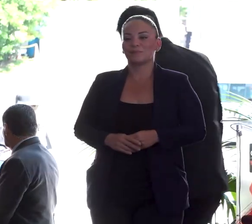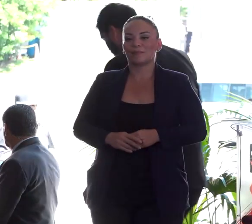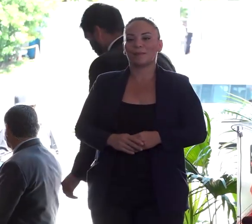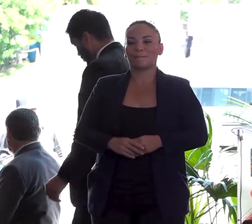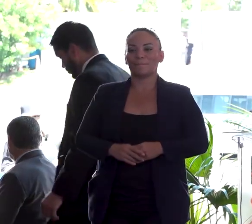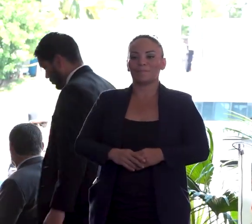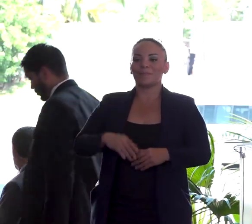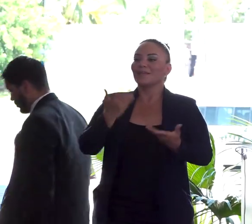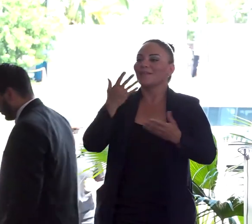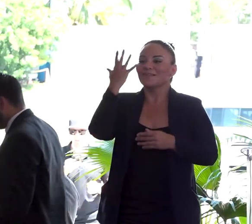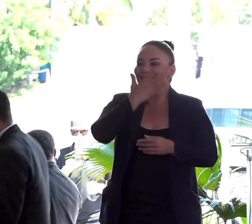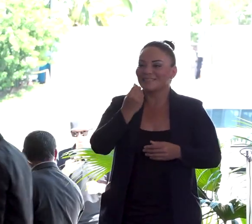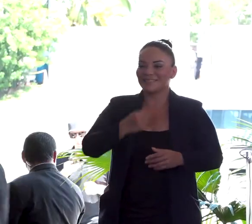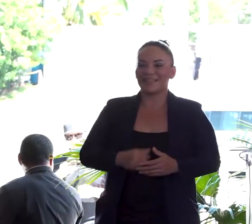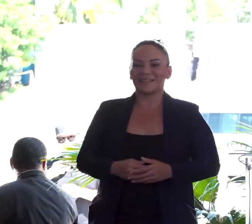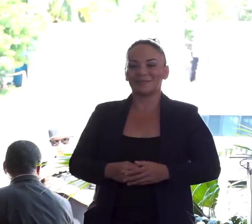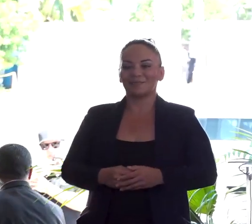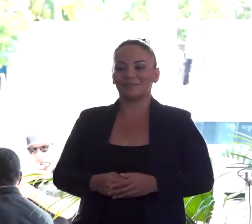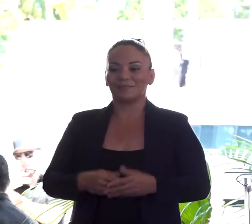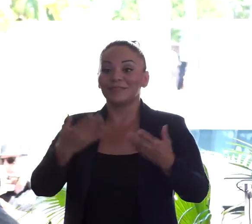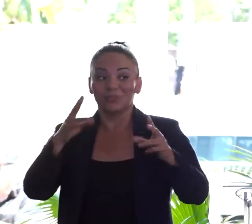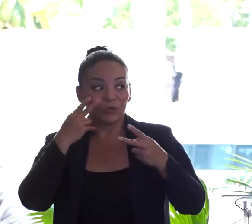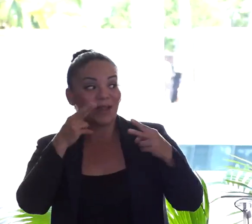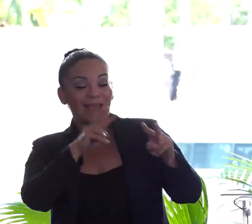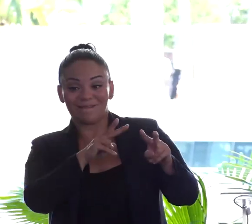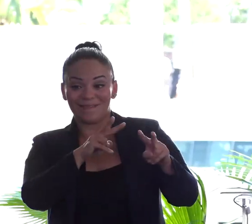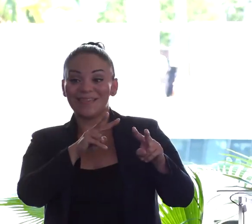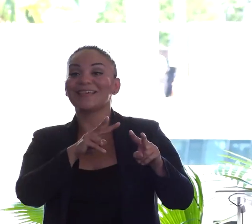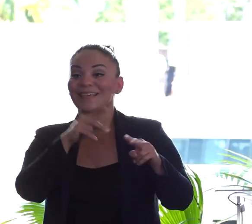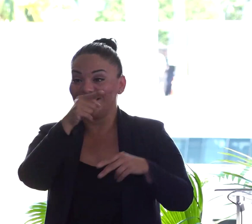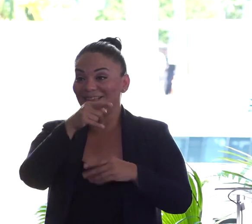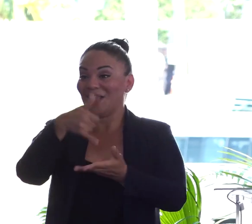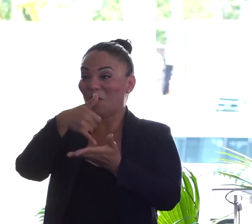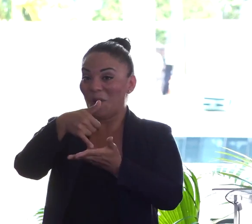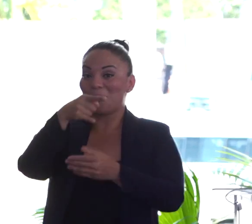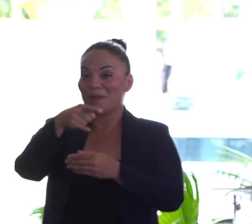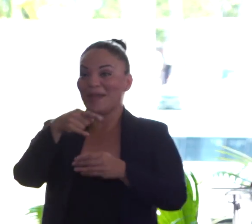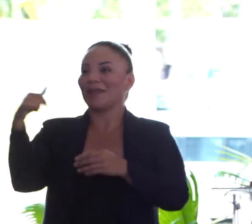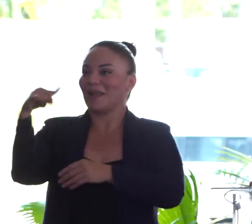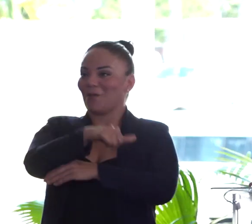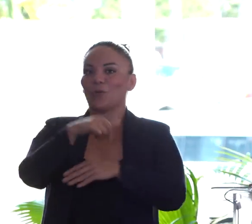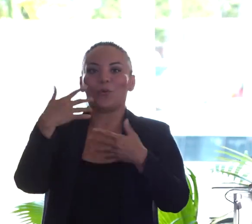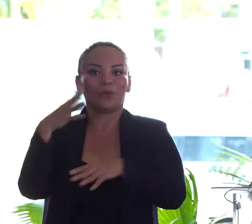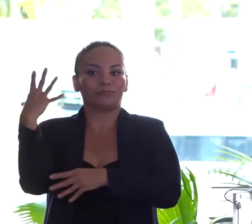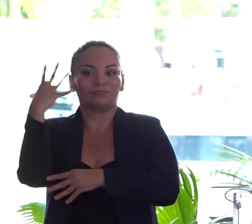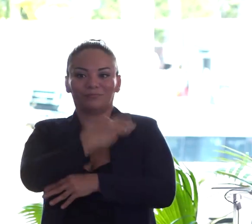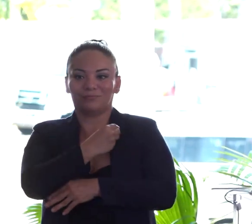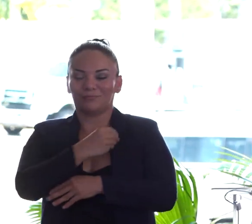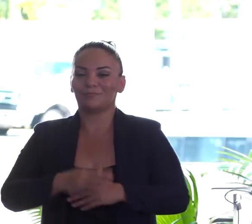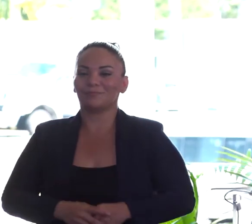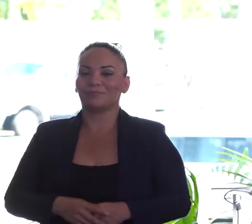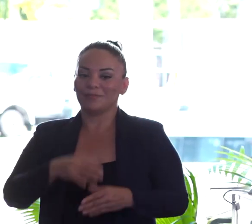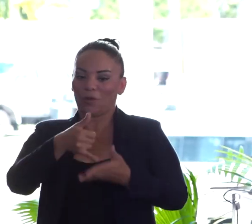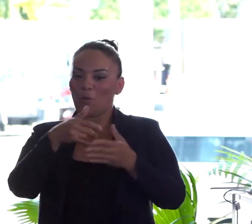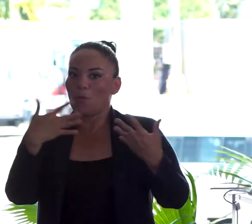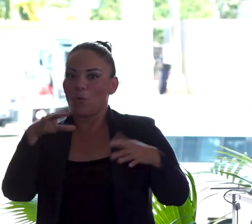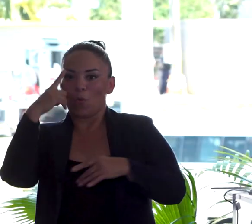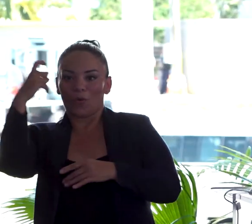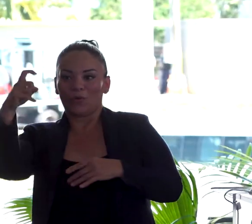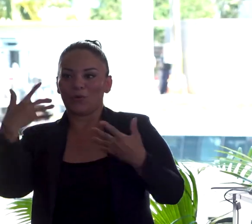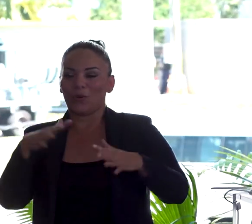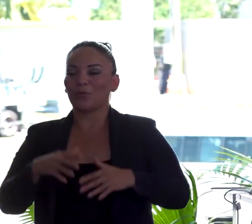¡Qué belleza! Ya la vi en el avión. Es un sueño, esta copa.